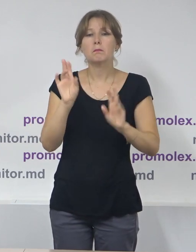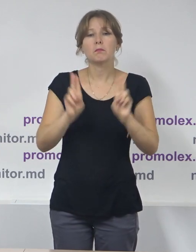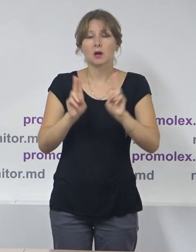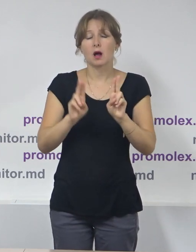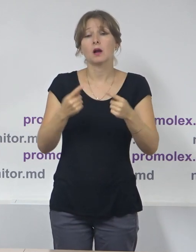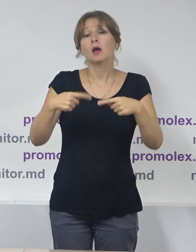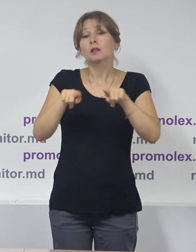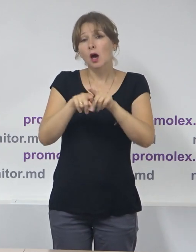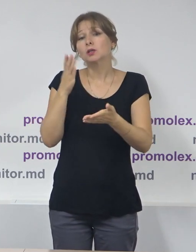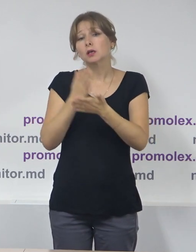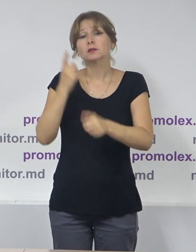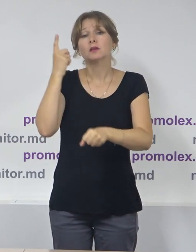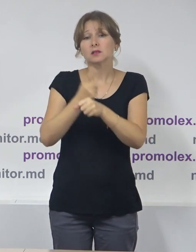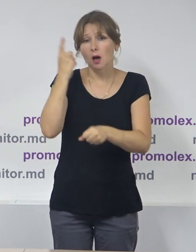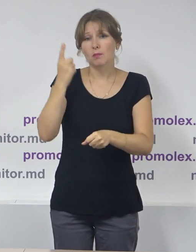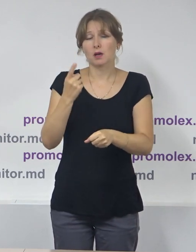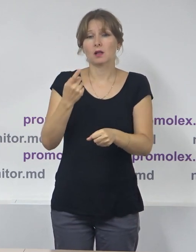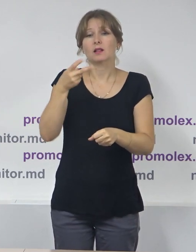prezentate interdicții de finanțare,